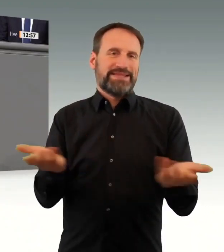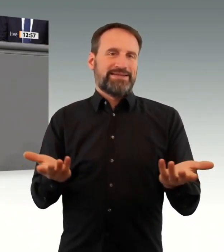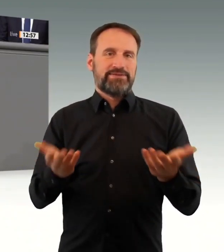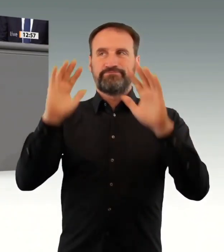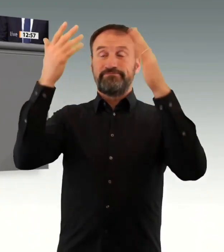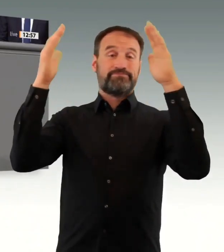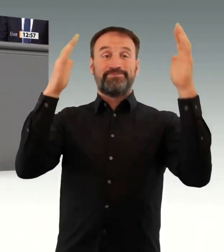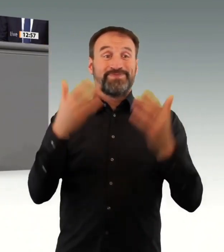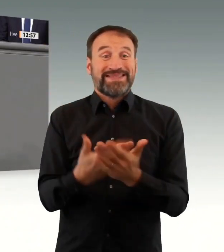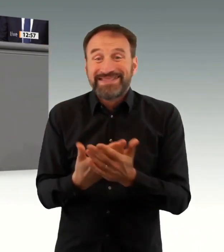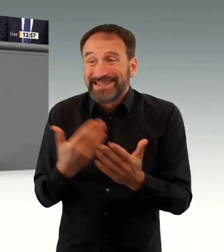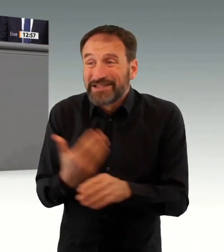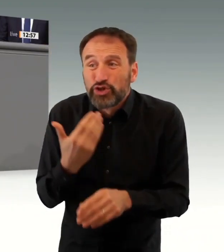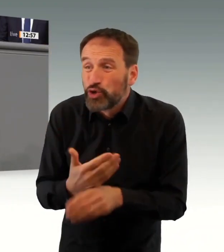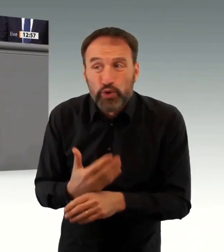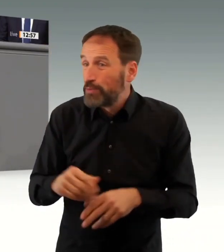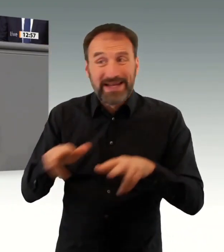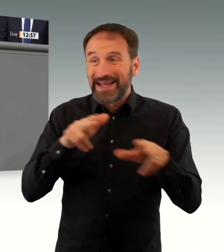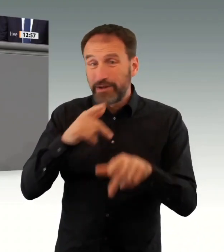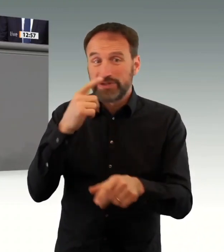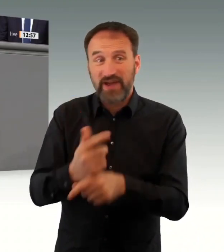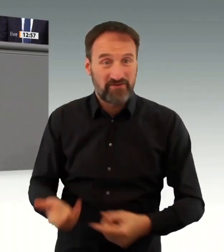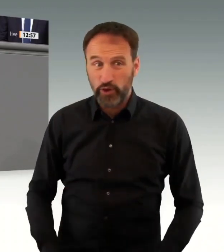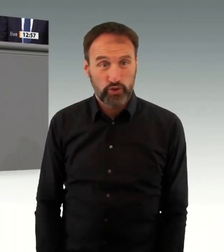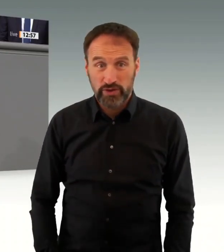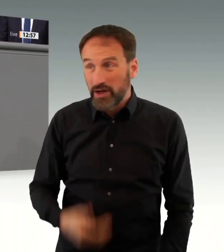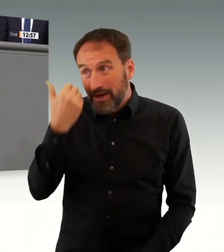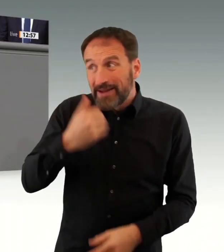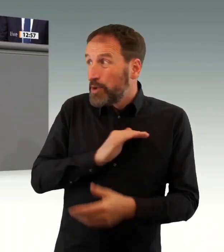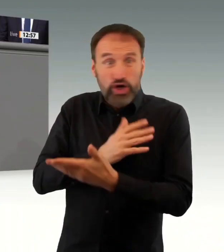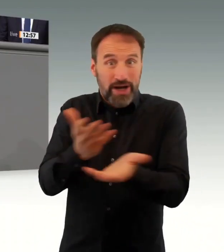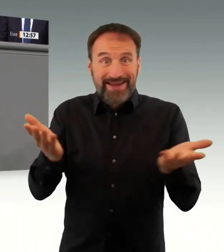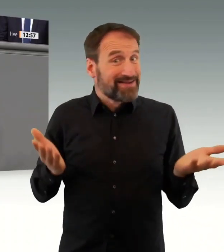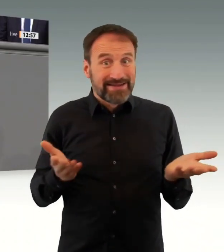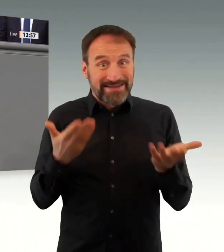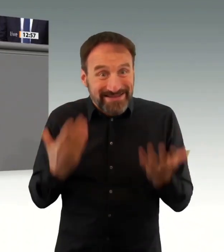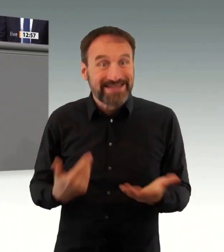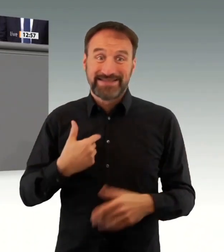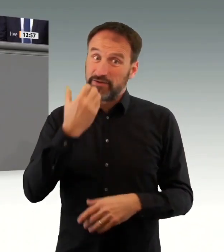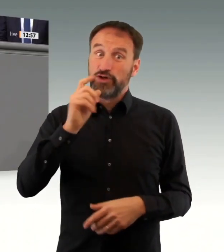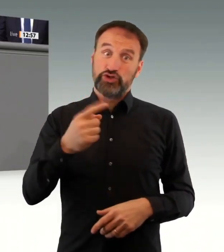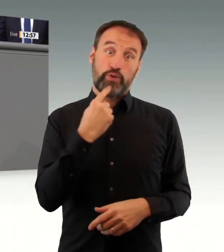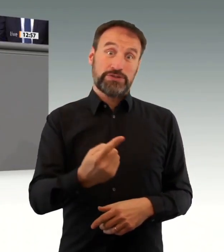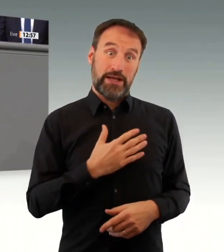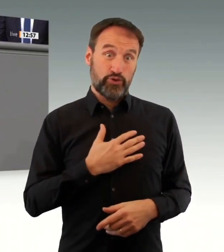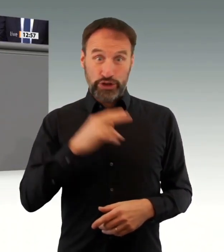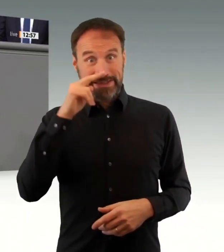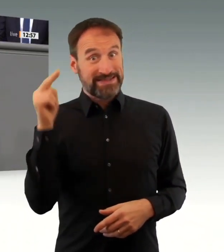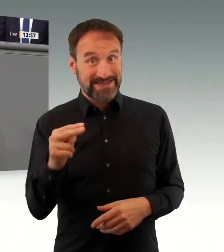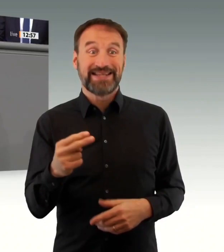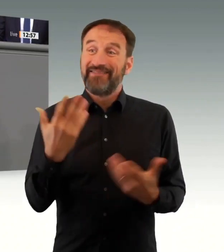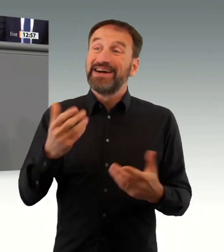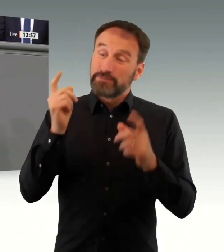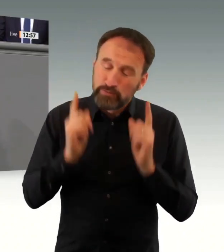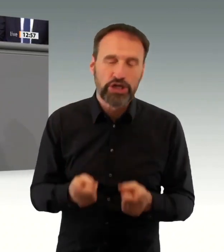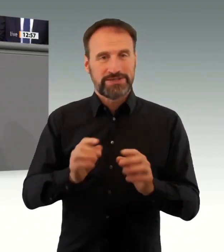unanständig, diese Länderöffnungsklausel mit Einschränkungen zu versehen, mit Hemmnissen zu versehen. Es sind im Übrigen